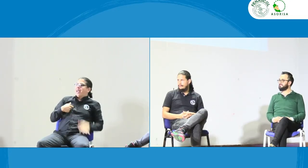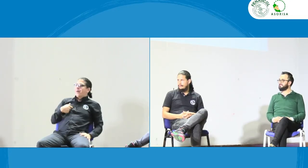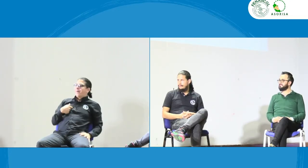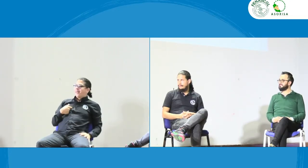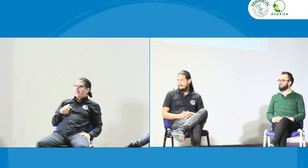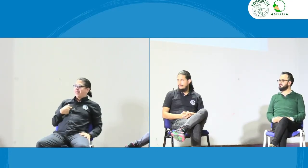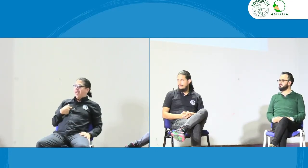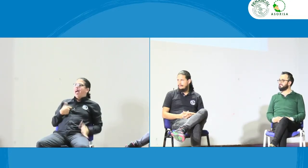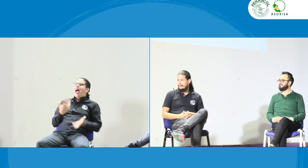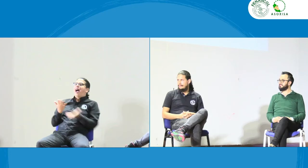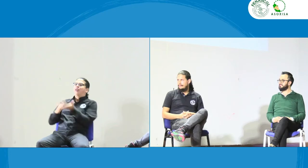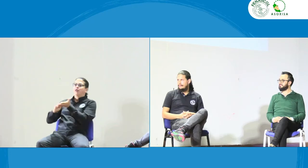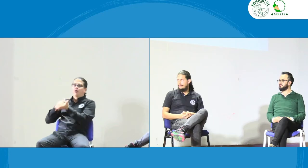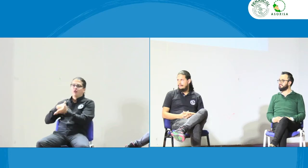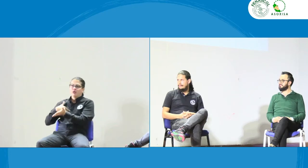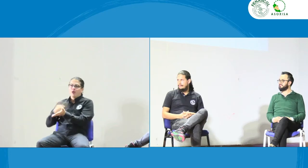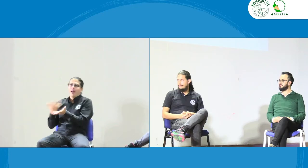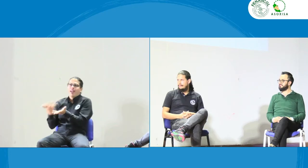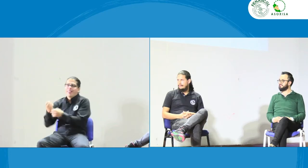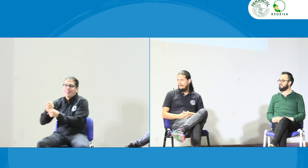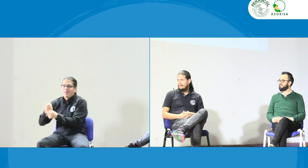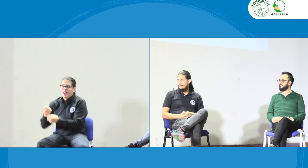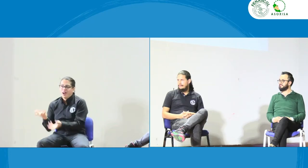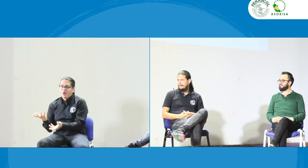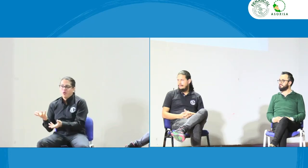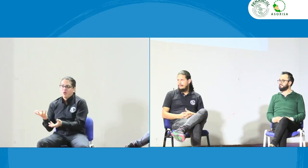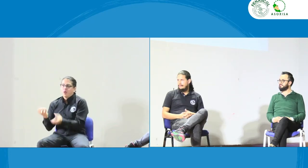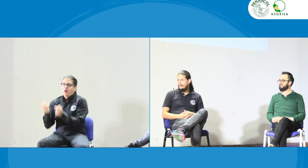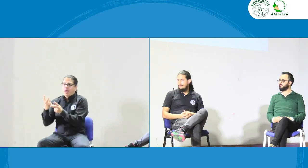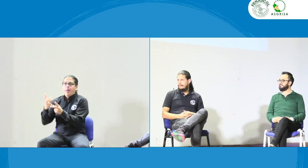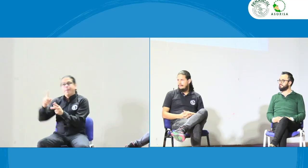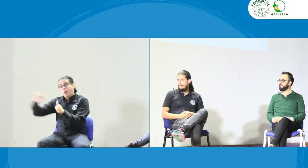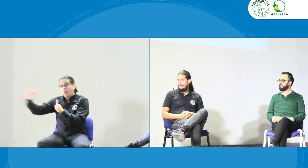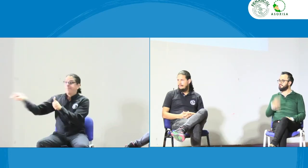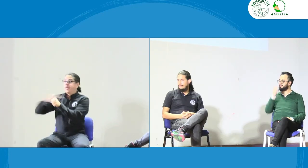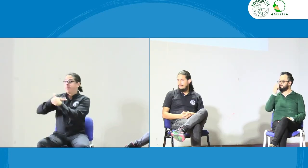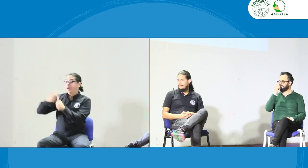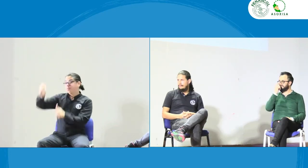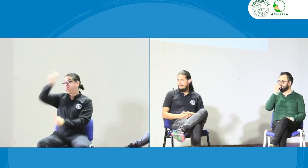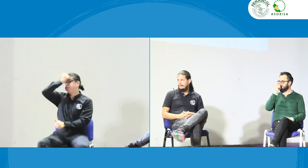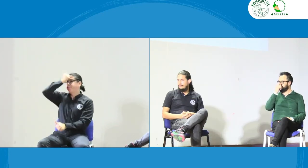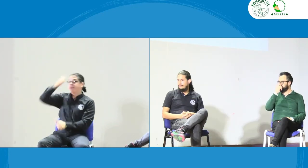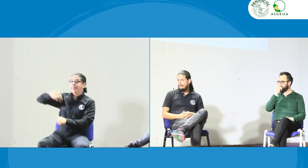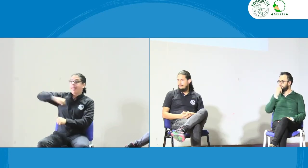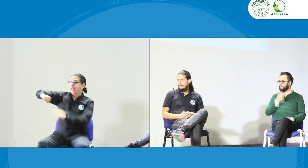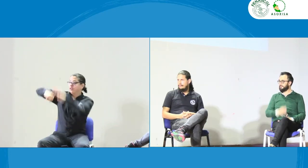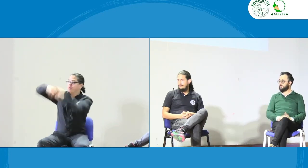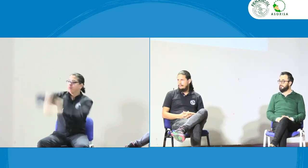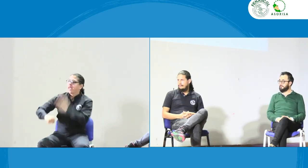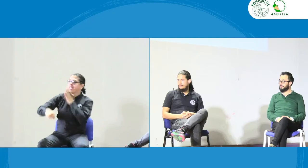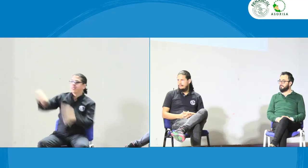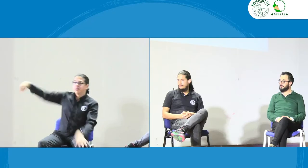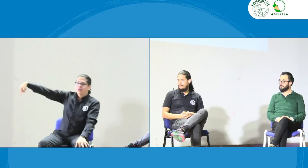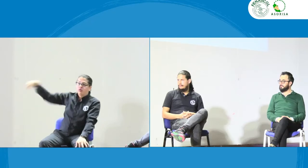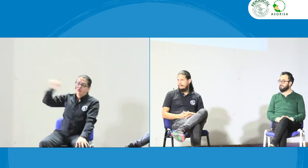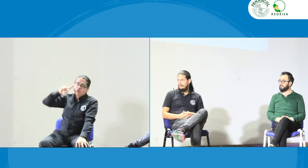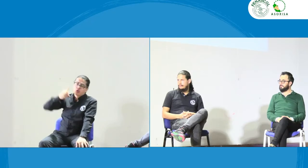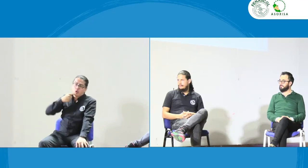ámbitos educativos en su derecho yo voy a ir a hacer ese apoyo y pues también ahí obviamente yo voy a estar